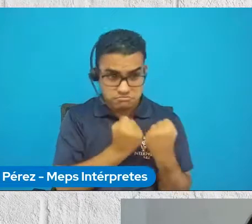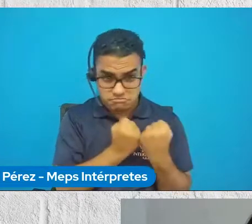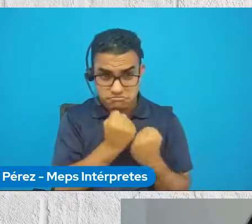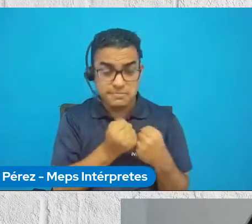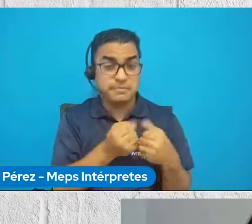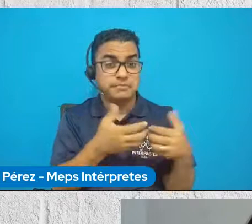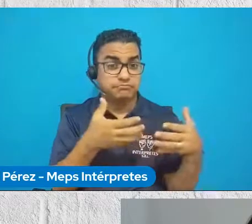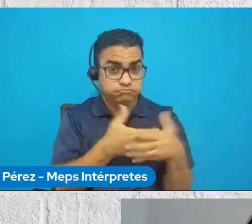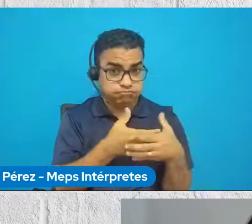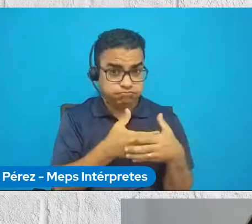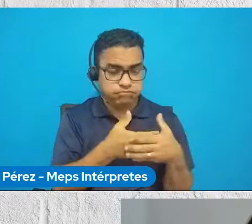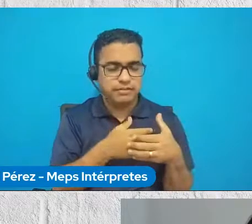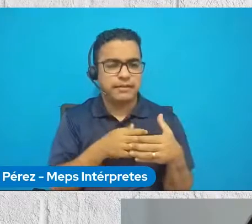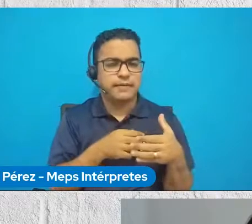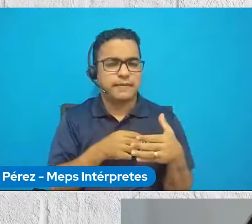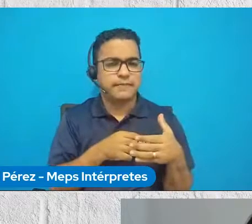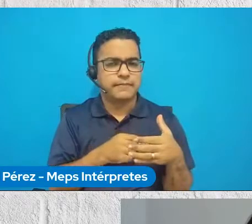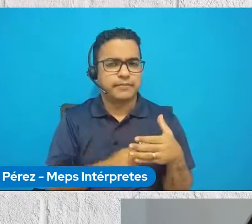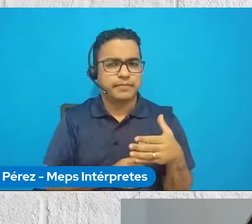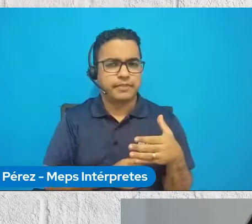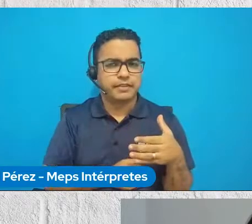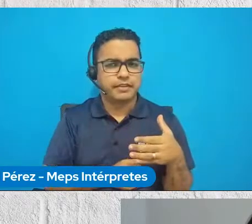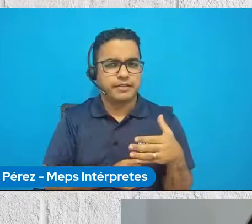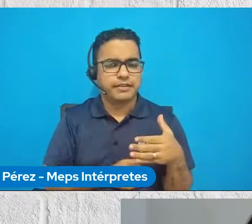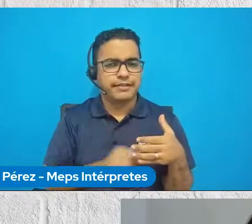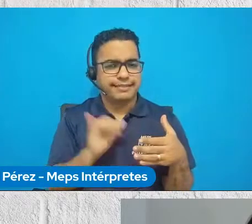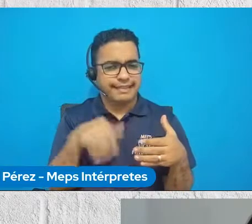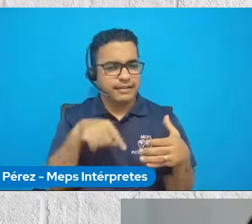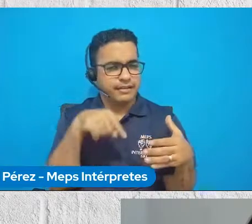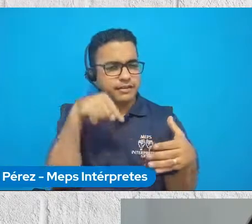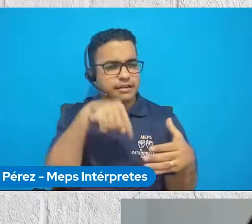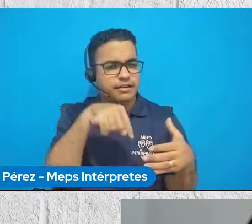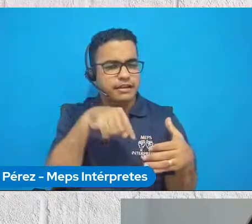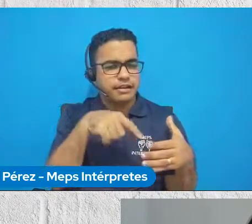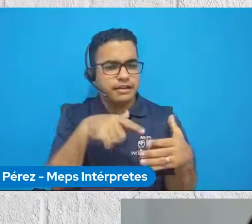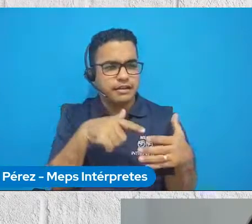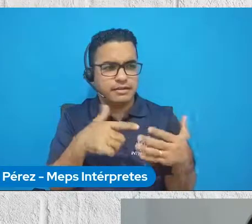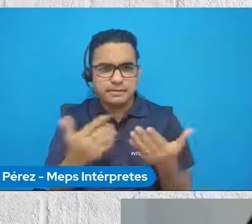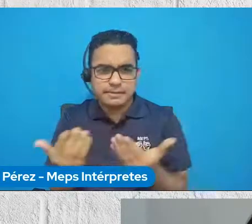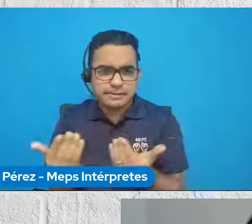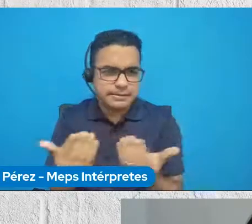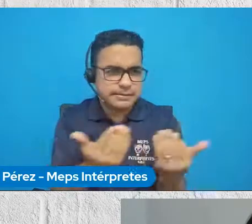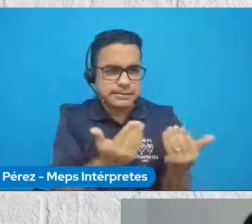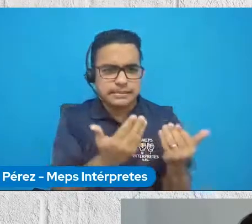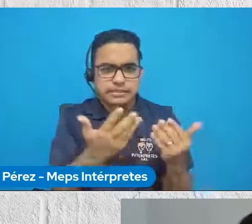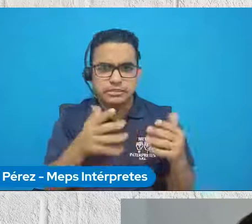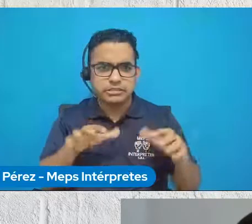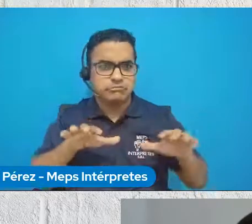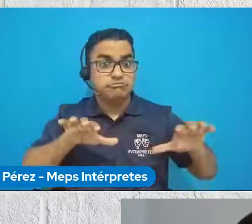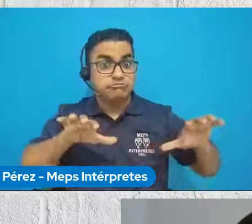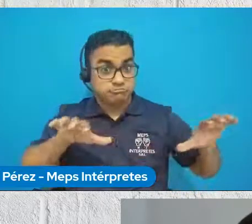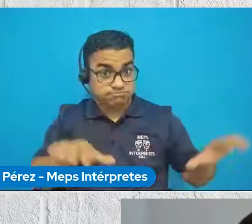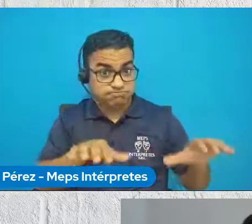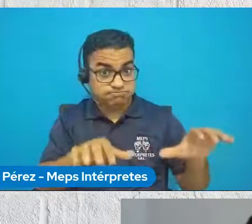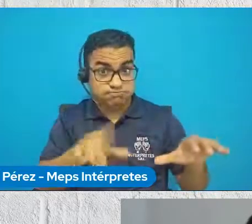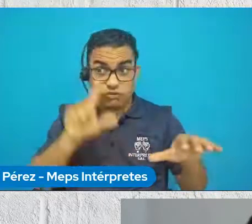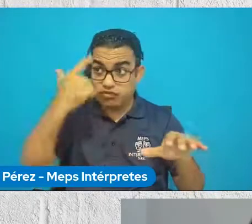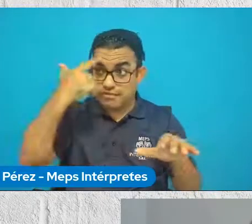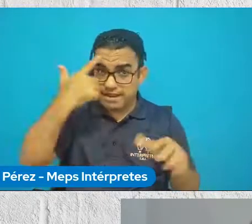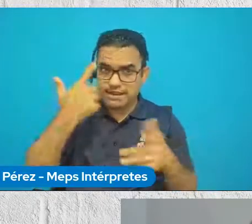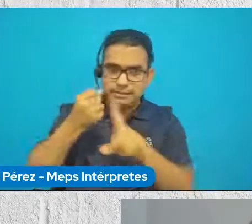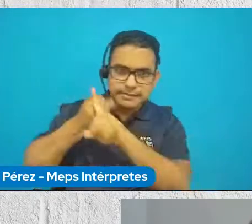en el voluntariado este elemento transversal para potenciar acciones de gobierno o